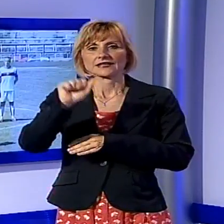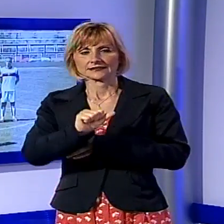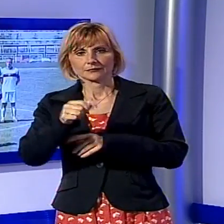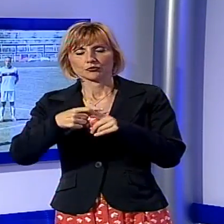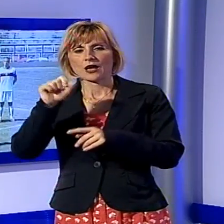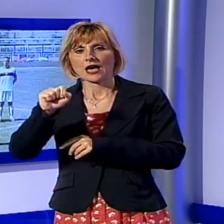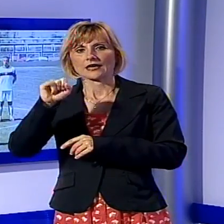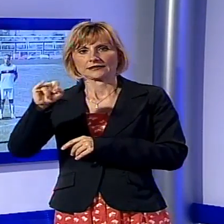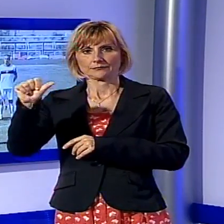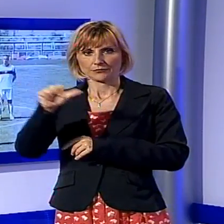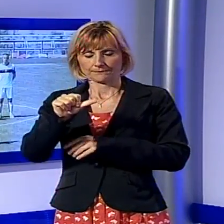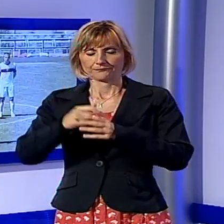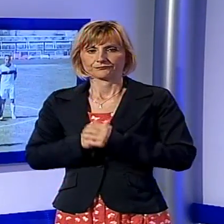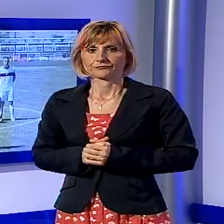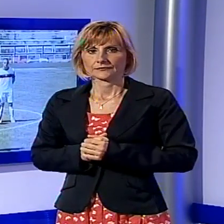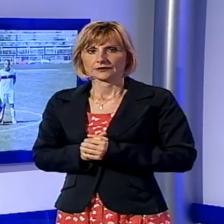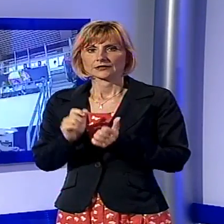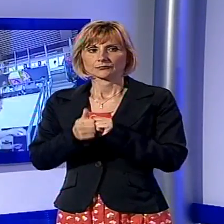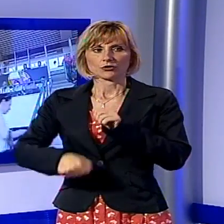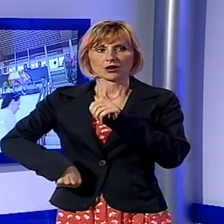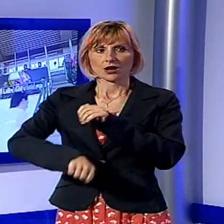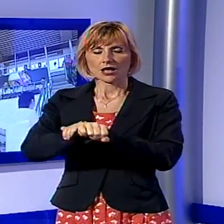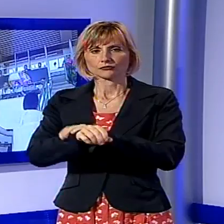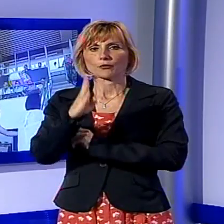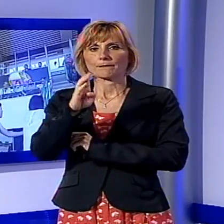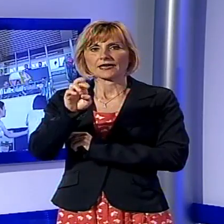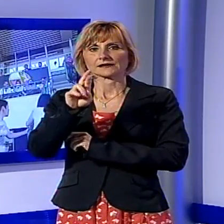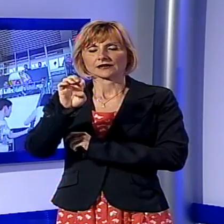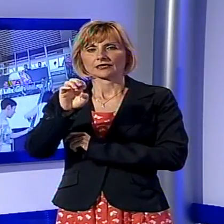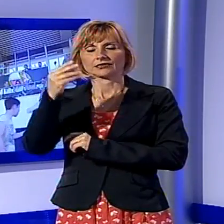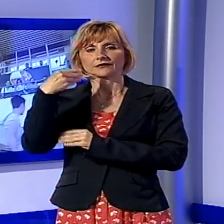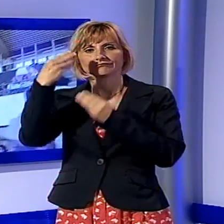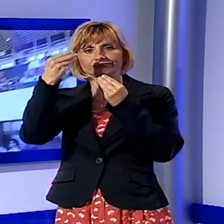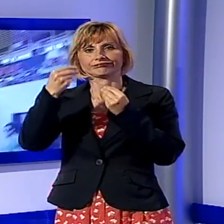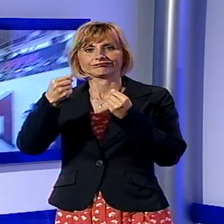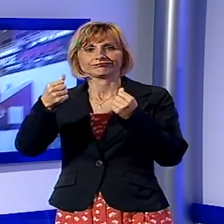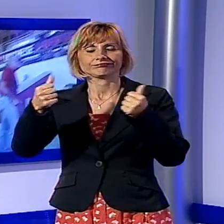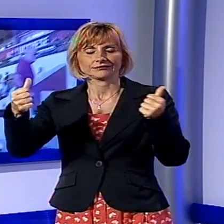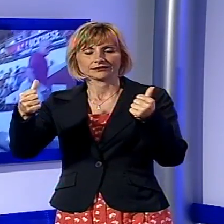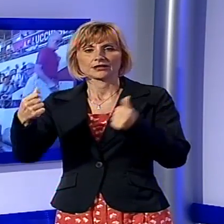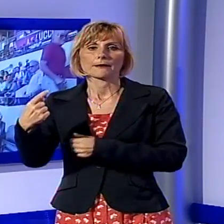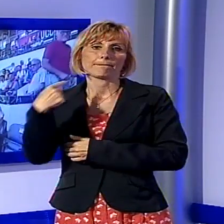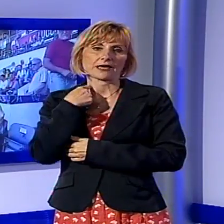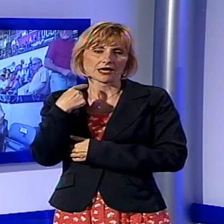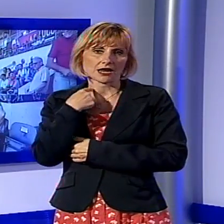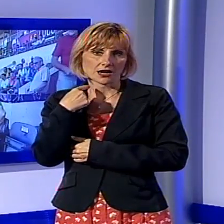Lo sport, il calcio sfuma il sogno della Berretti, la giovane lucchese, il mister Nicolai sconfitta dalla Versa Normanna nella